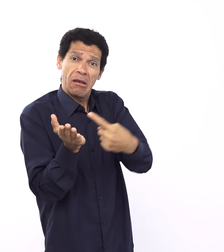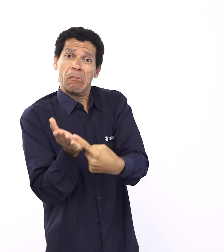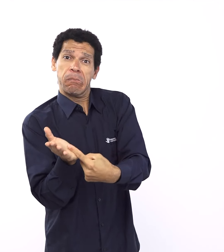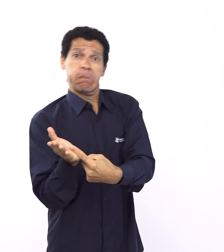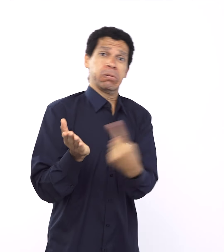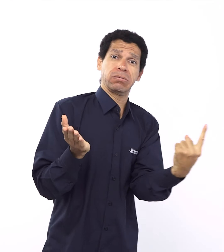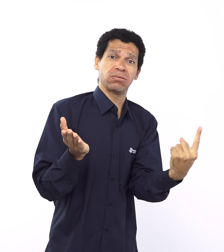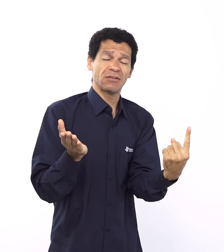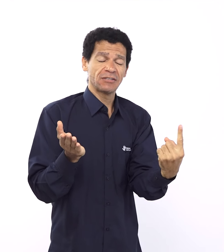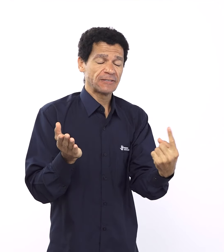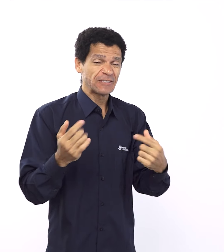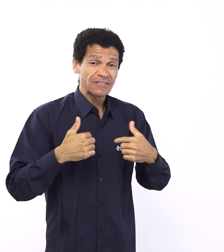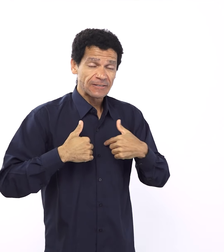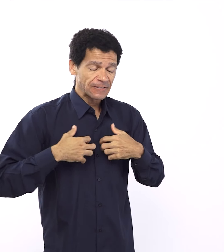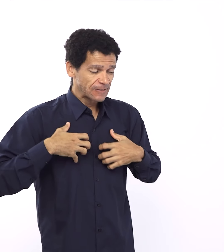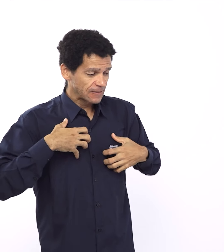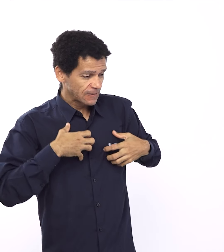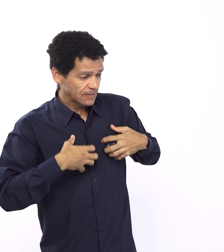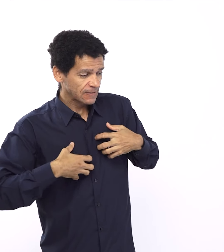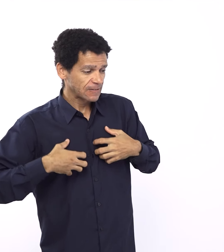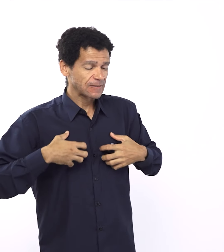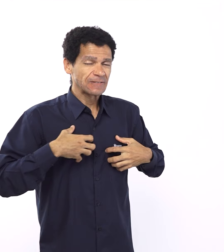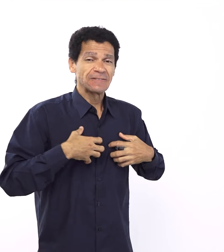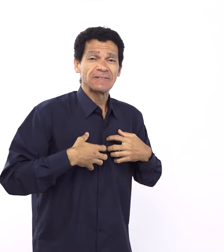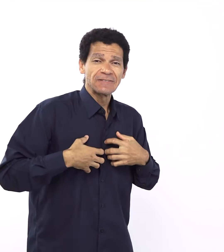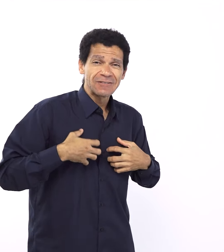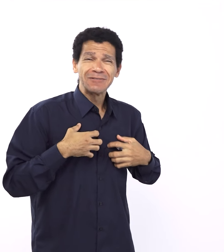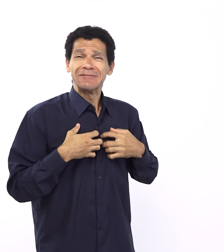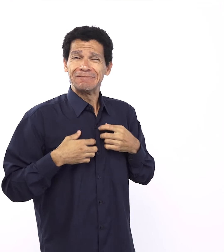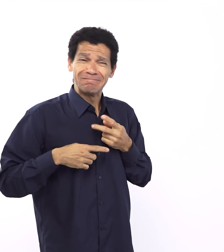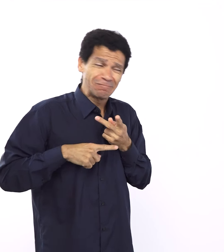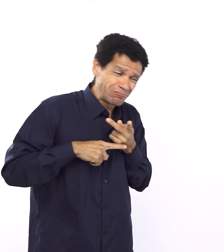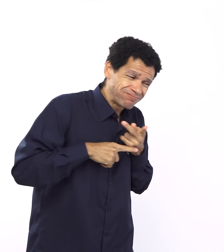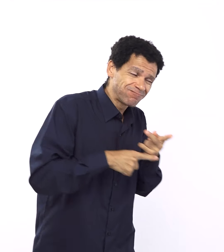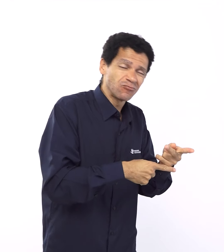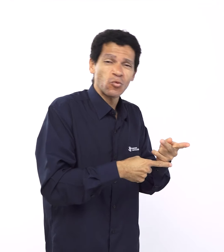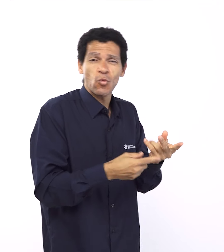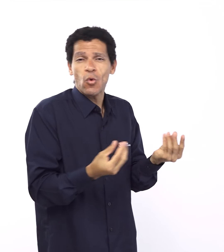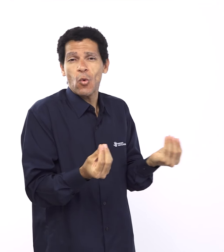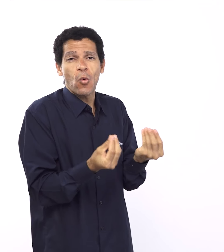depois do pecado, né? Eu fiquei abismado de ver essa coisa assim, achei maravilhoso tudo isso aqui.